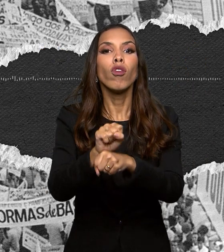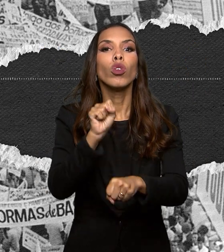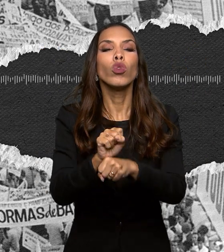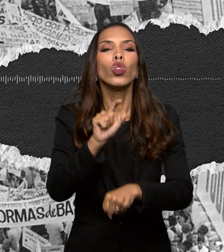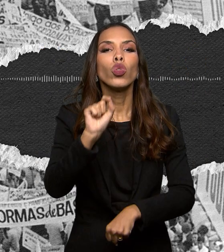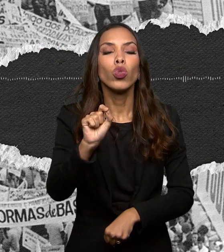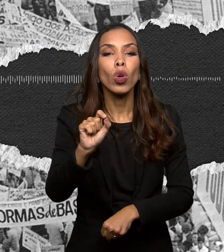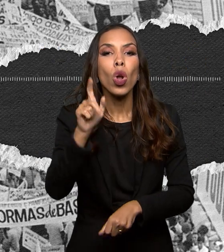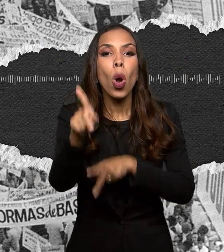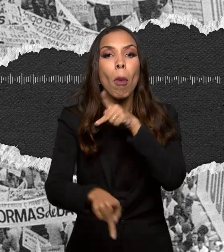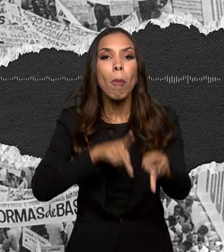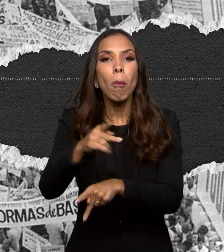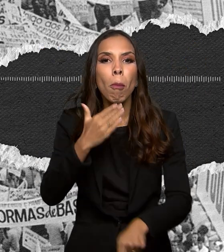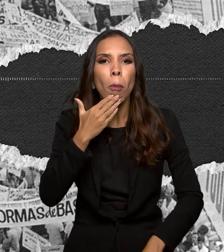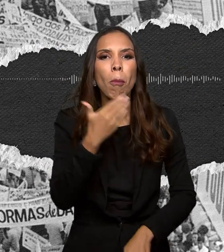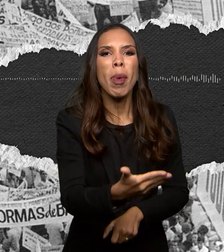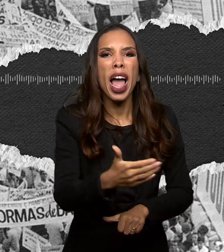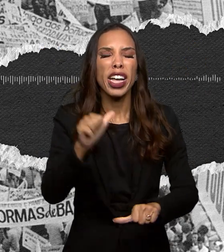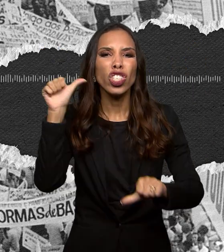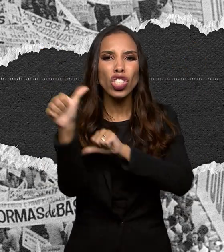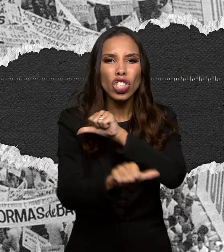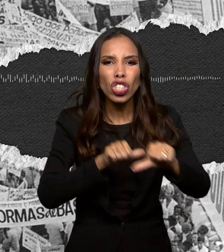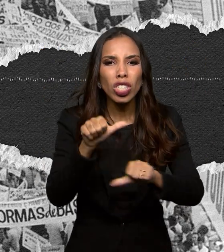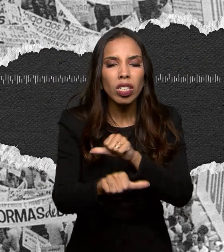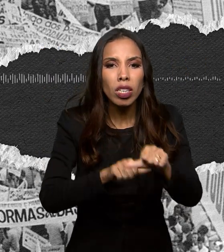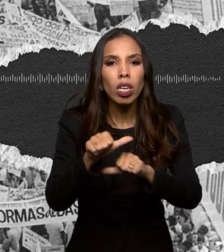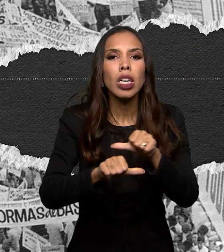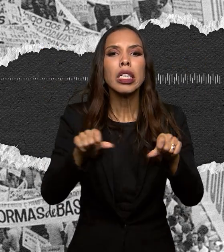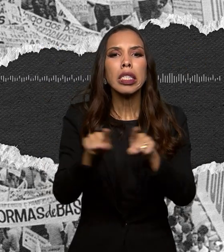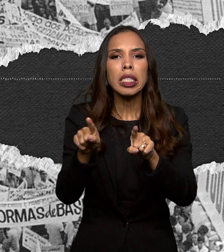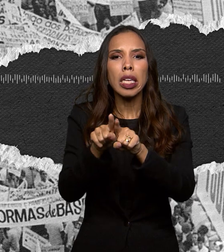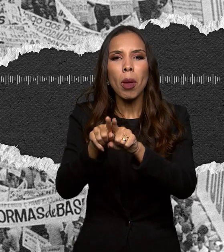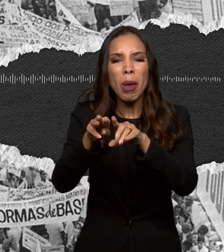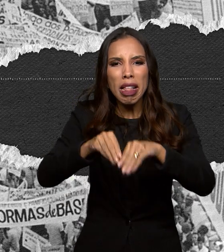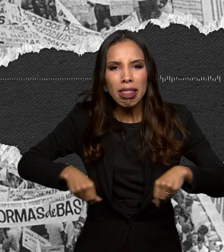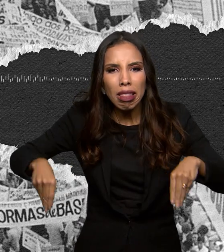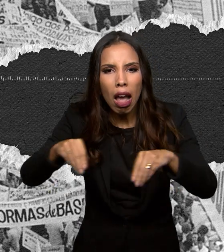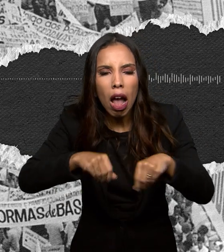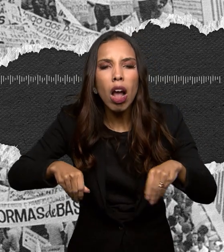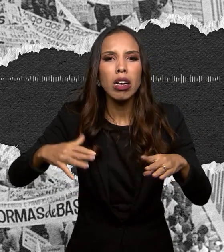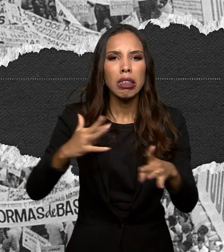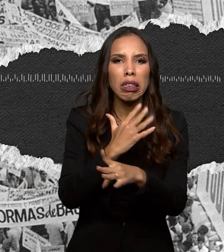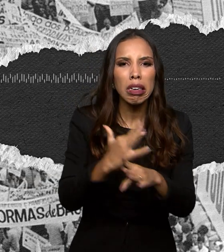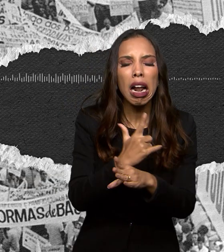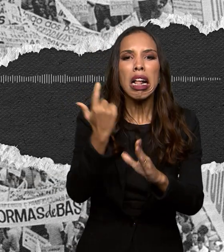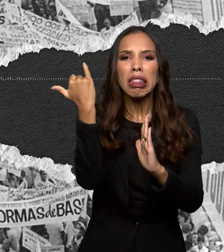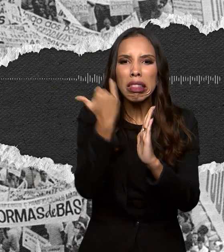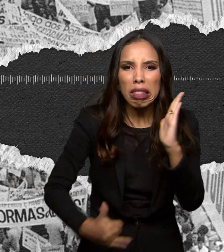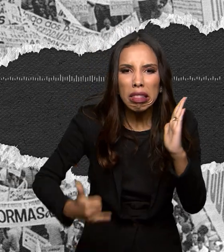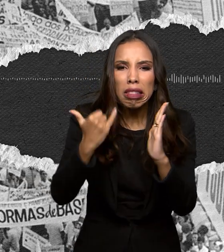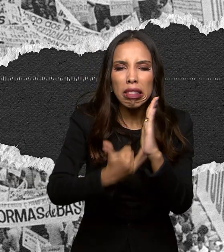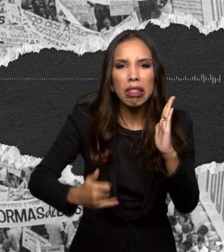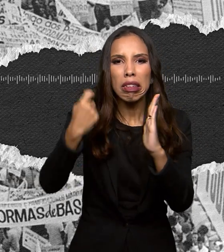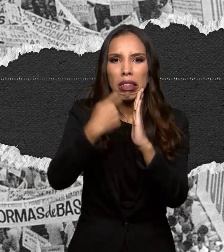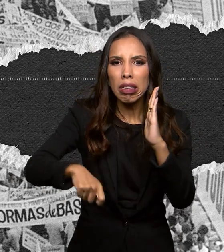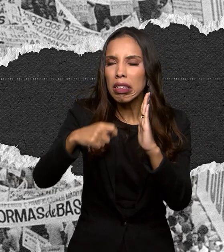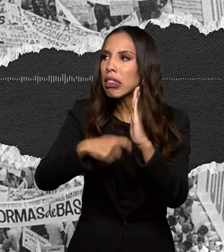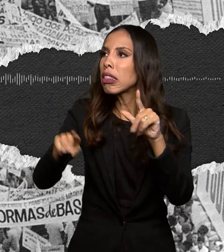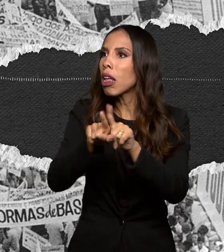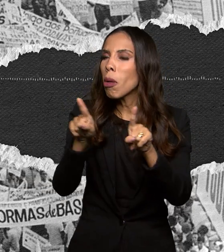pede reformas. Agrária, urbana, eleitoral, tributária, universitária e bancária. Abaixo com